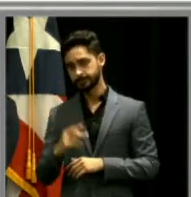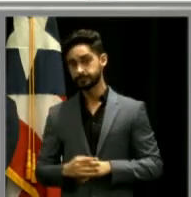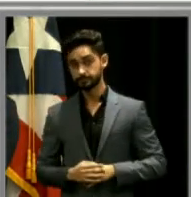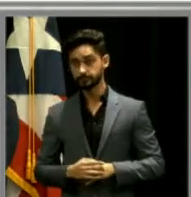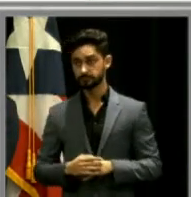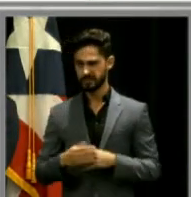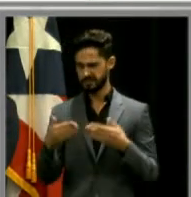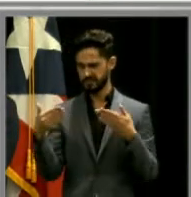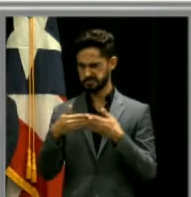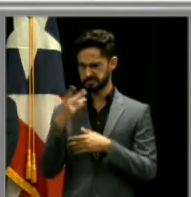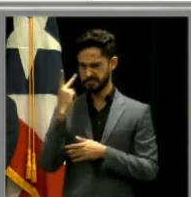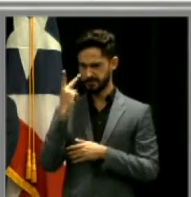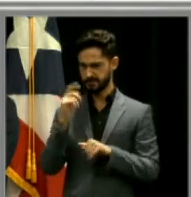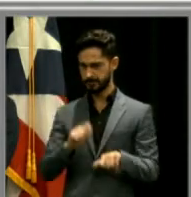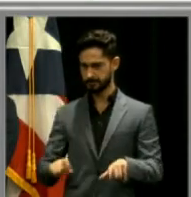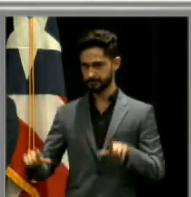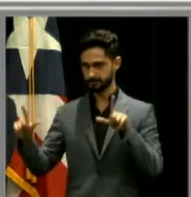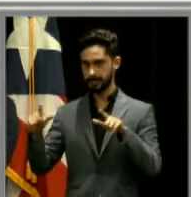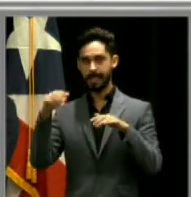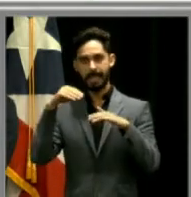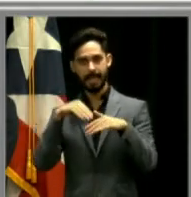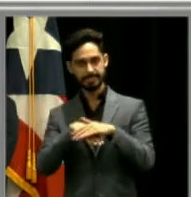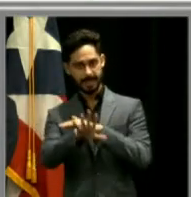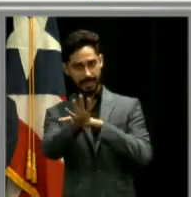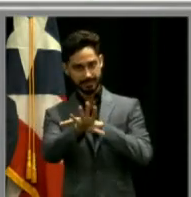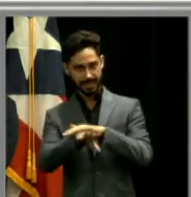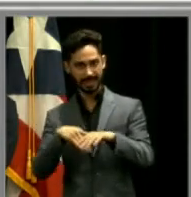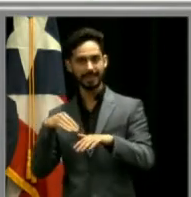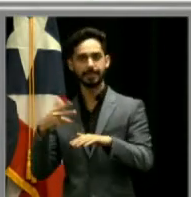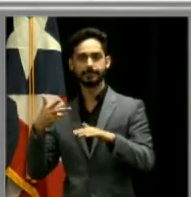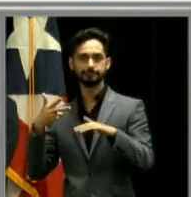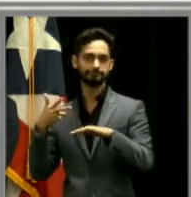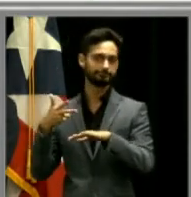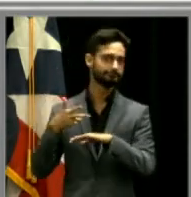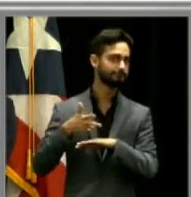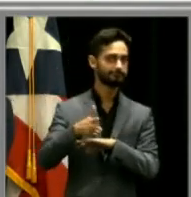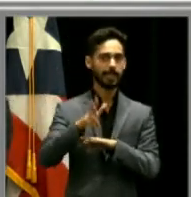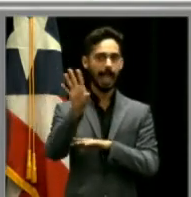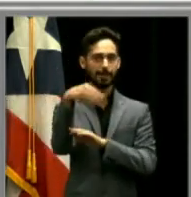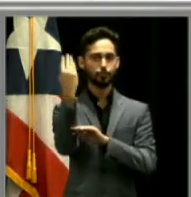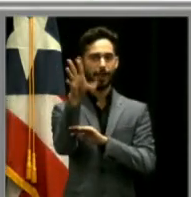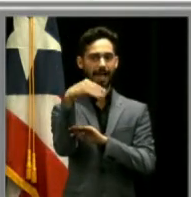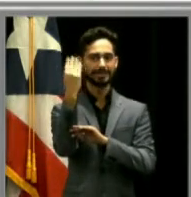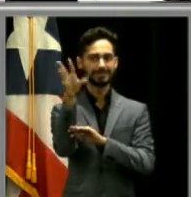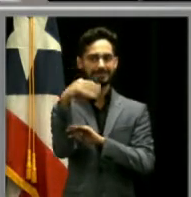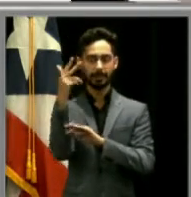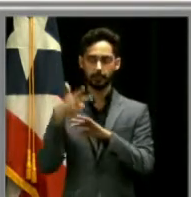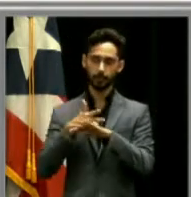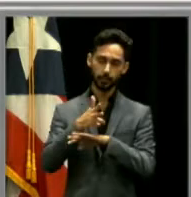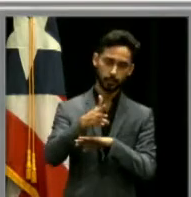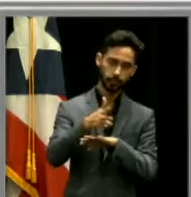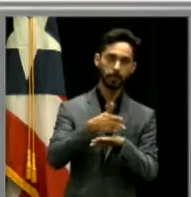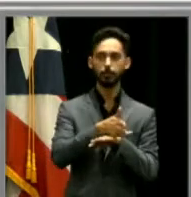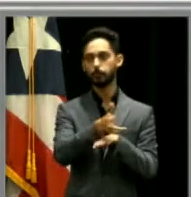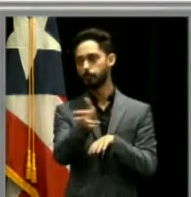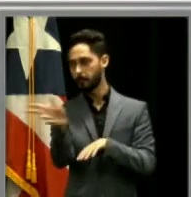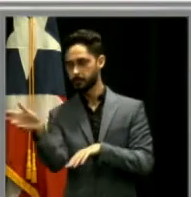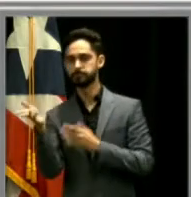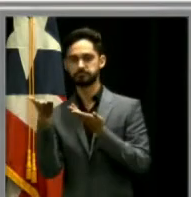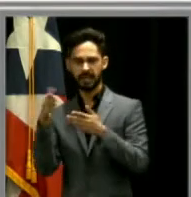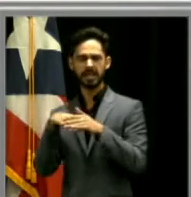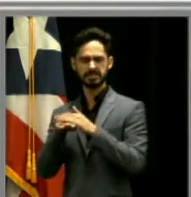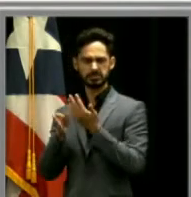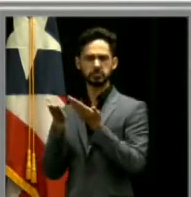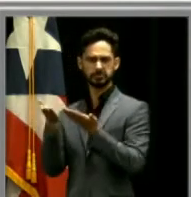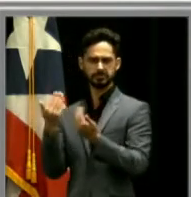slide van a tener el área de entrada y salida de las ambulancias y todas las divisiones que conllevan esa área. Tenemos aquí